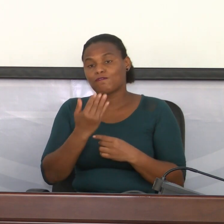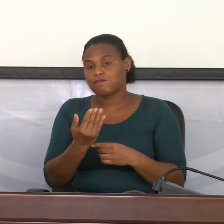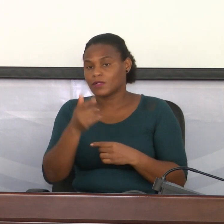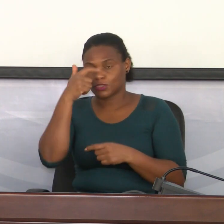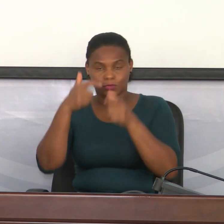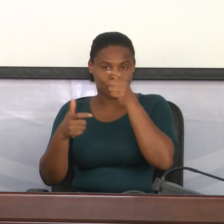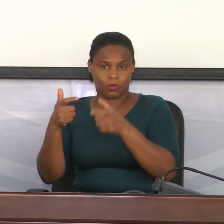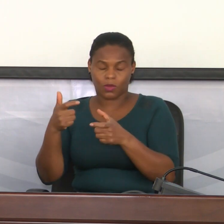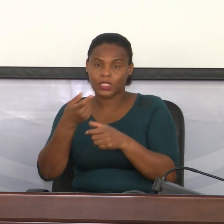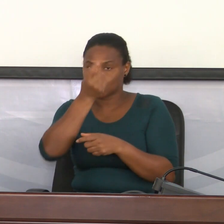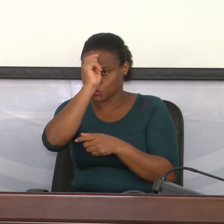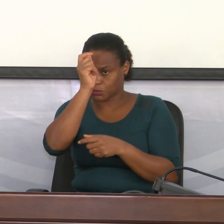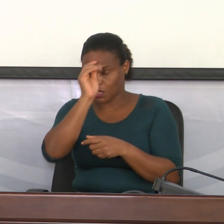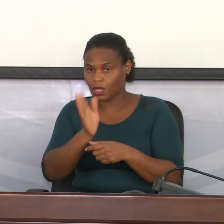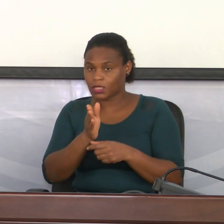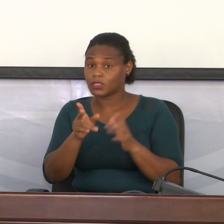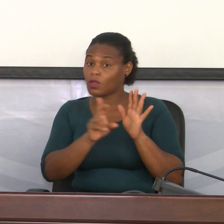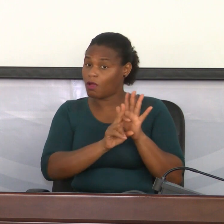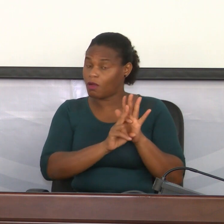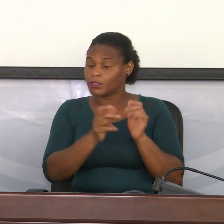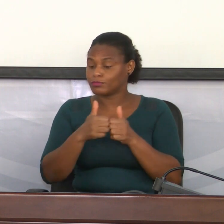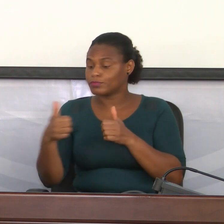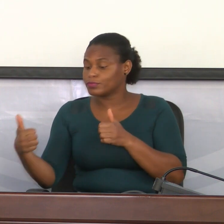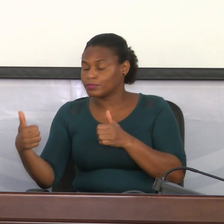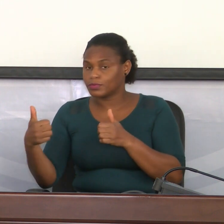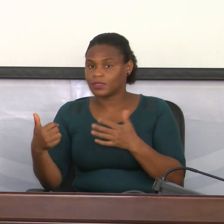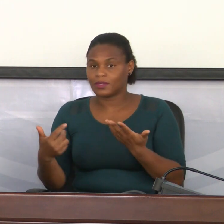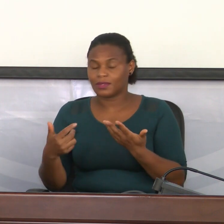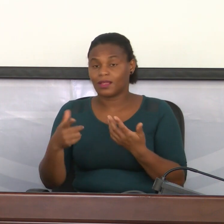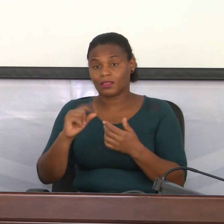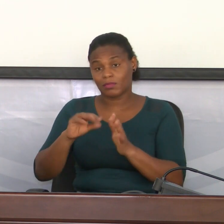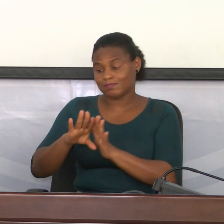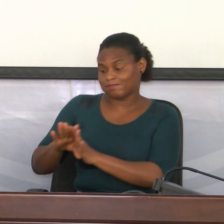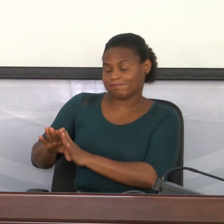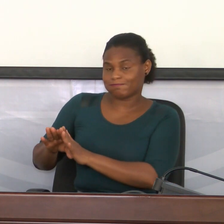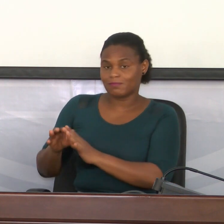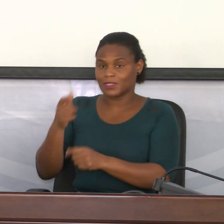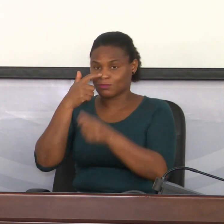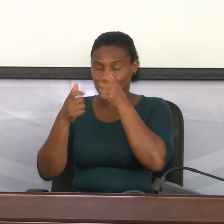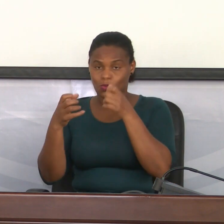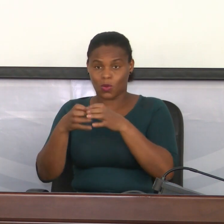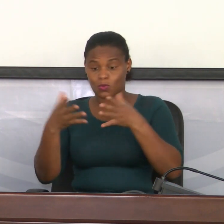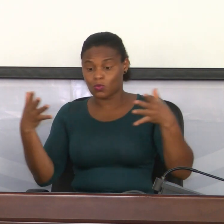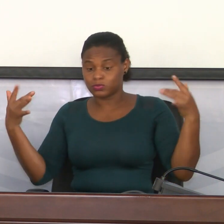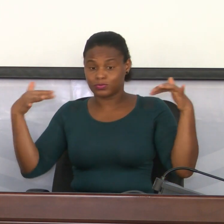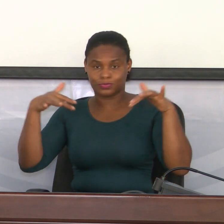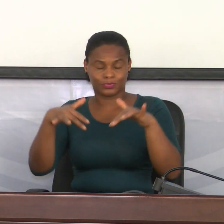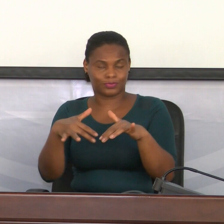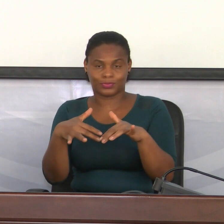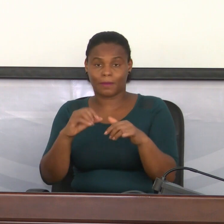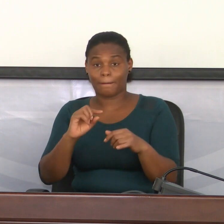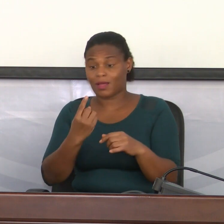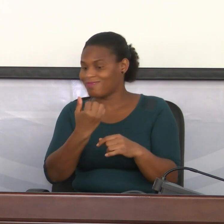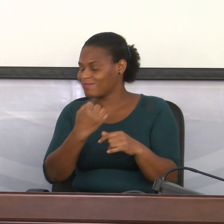respeitem essas normas de distanciamento e de evitar grandes aglomerações para não termos